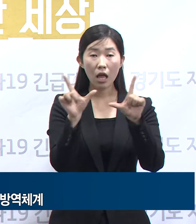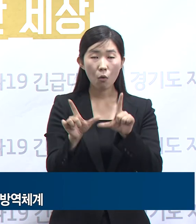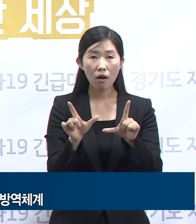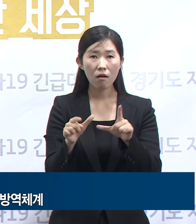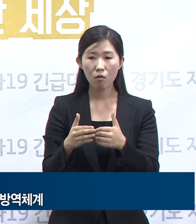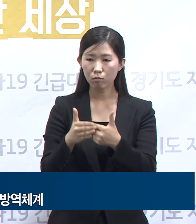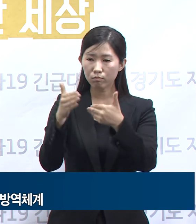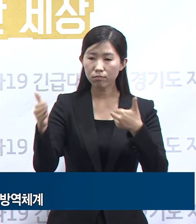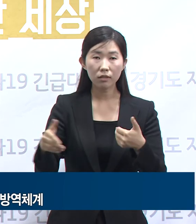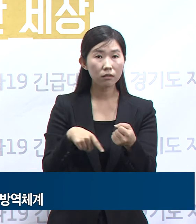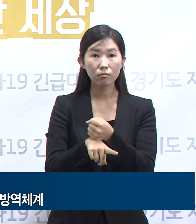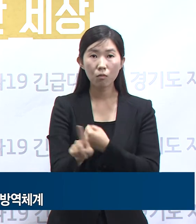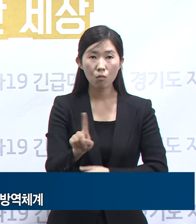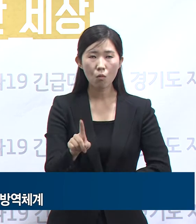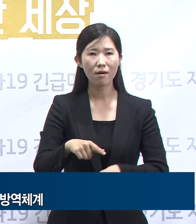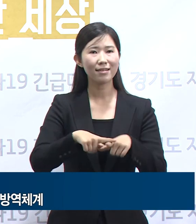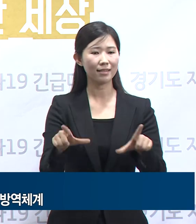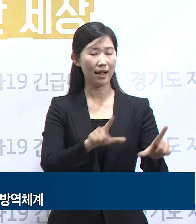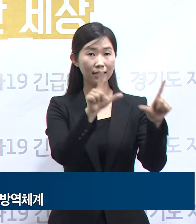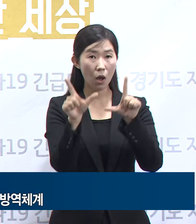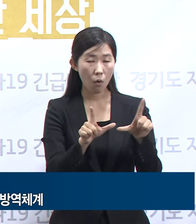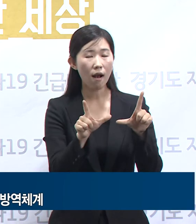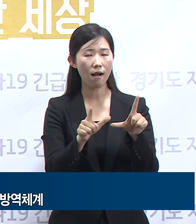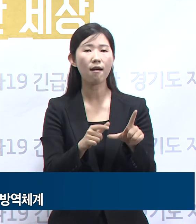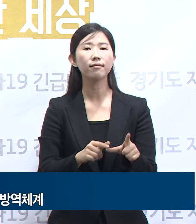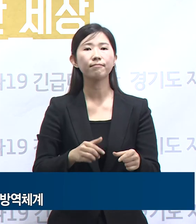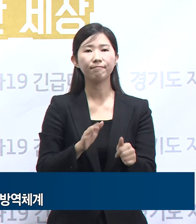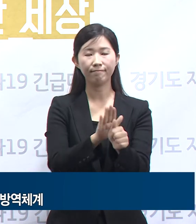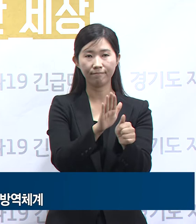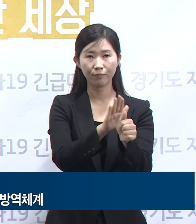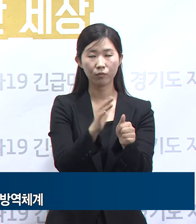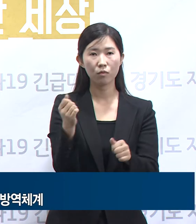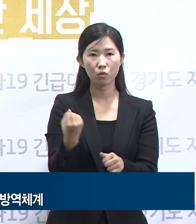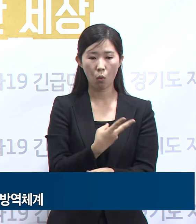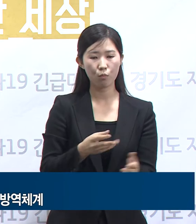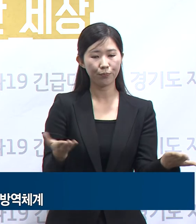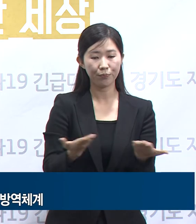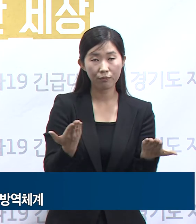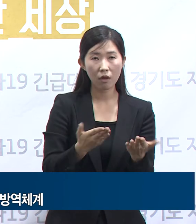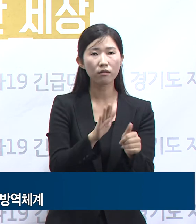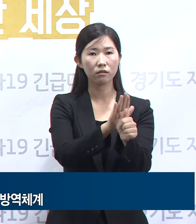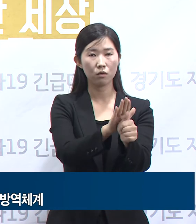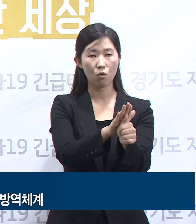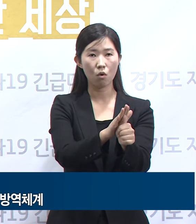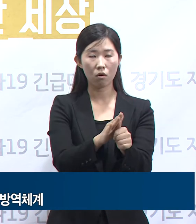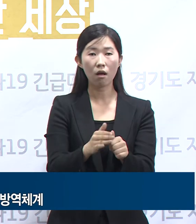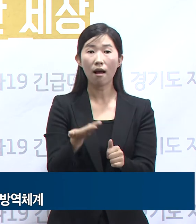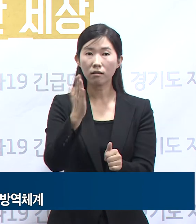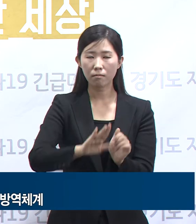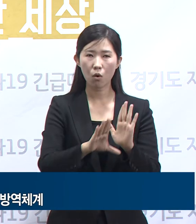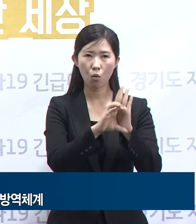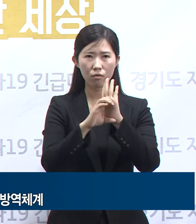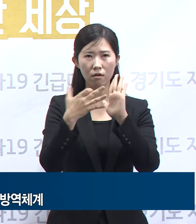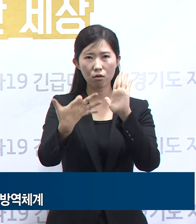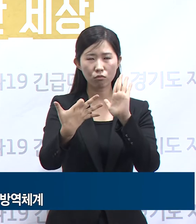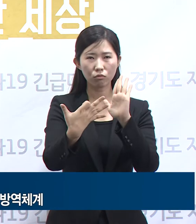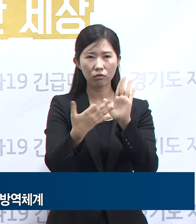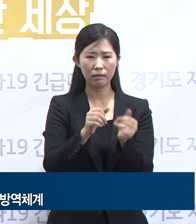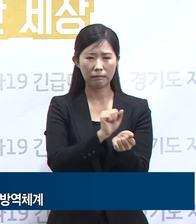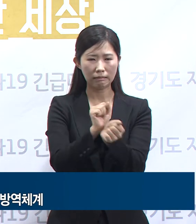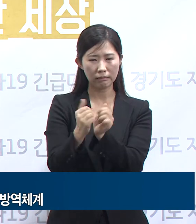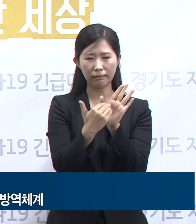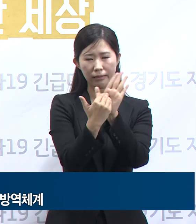일상생활과 경제 사회활동을 보장하면서도 코로나19 유행 차단을 위한 감염 예방 및 차단 활동을